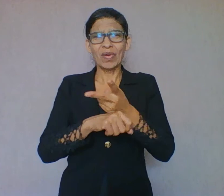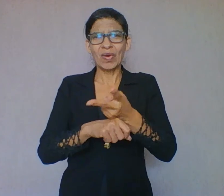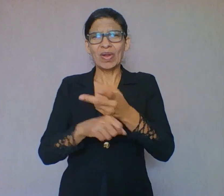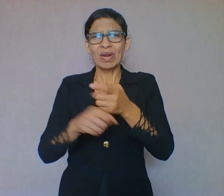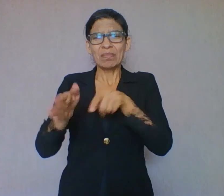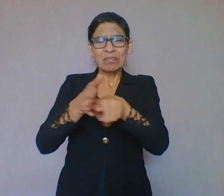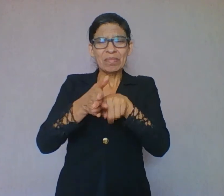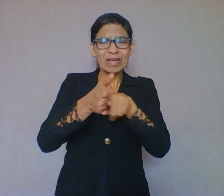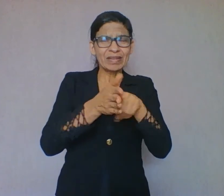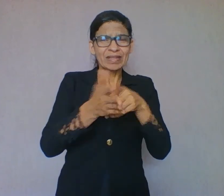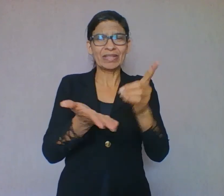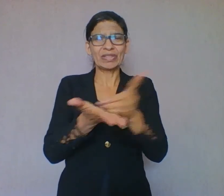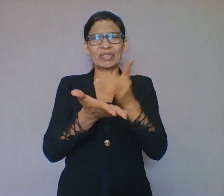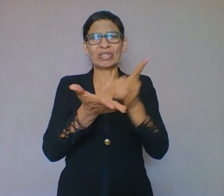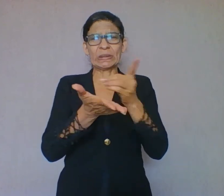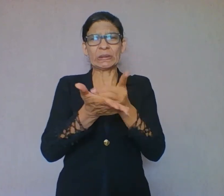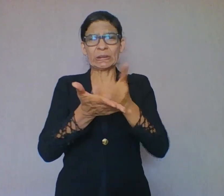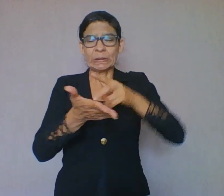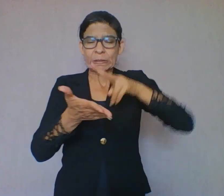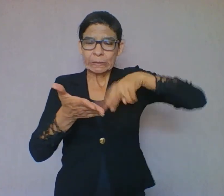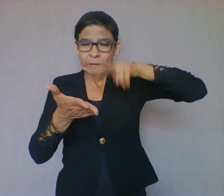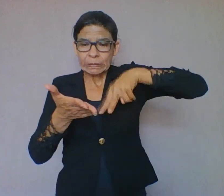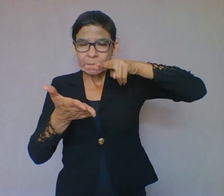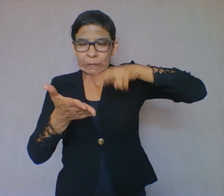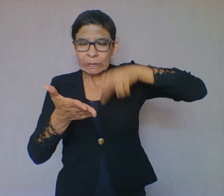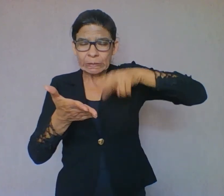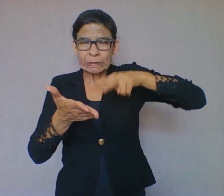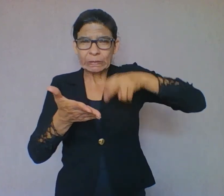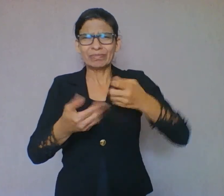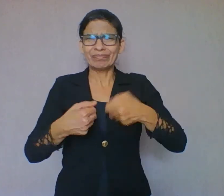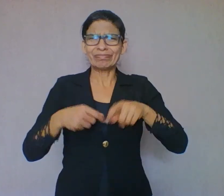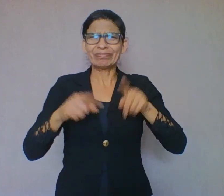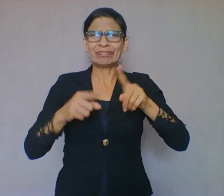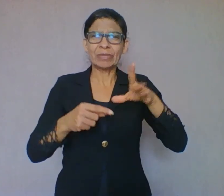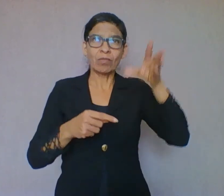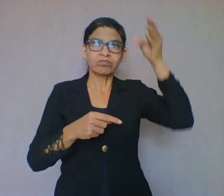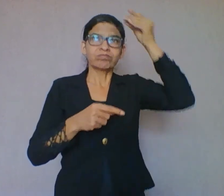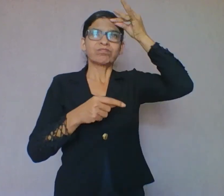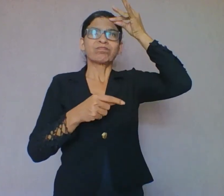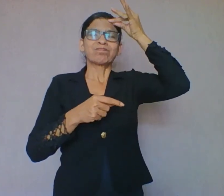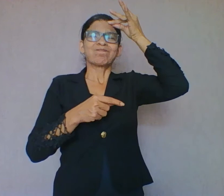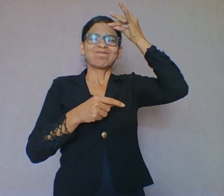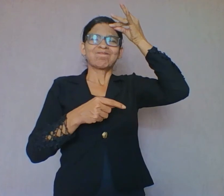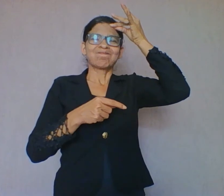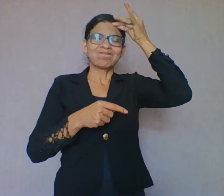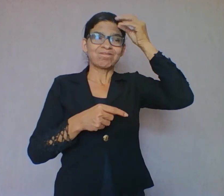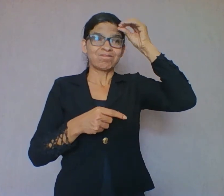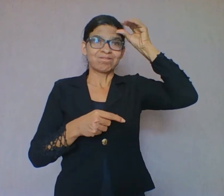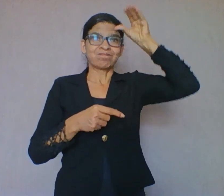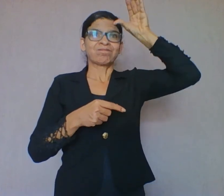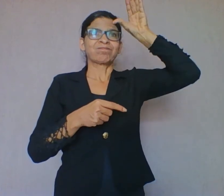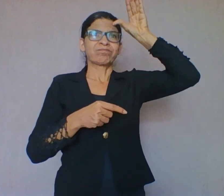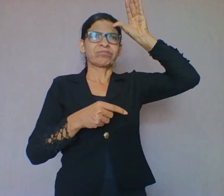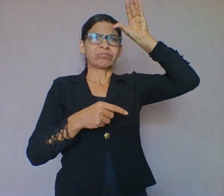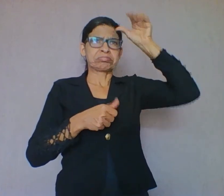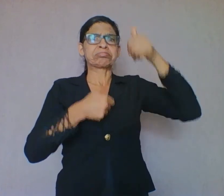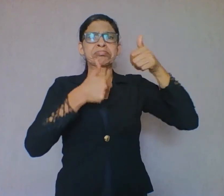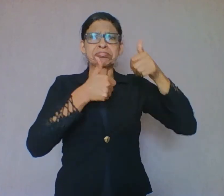do texto. O conhecimento textual diz respeito ao conhecimento dos diversos tipos de texto existentes e ao